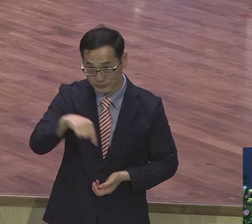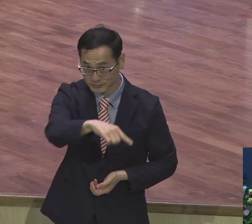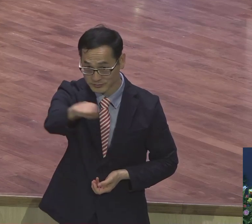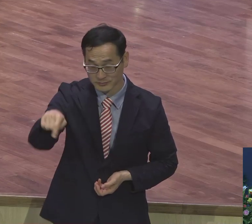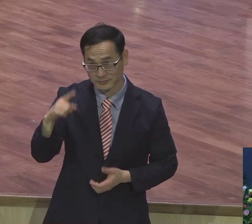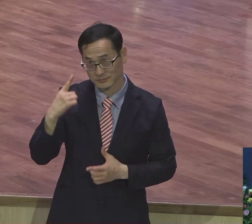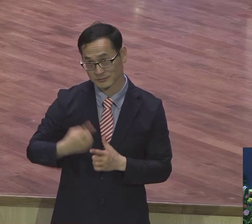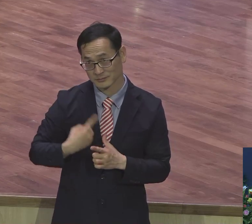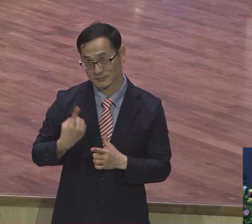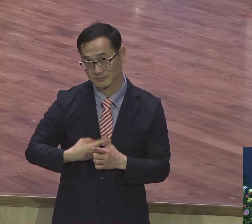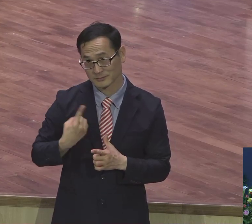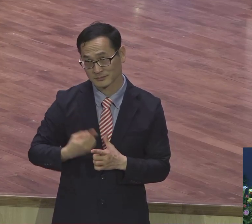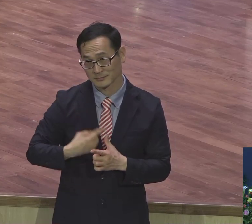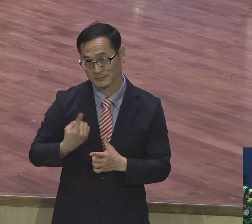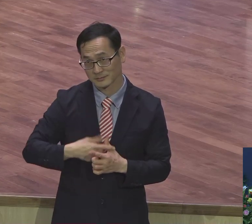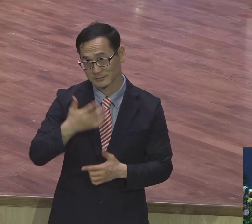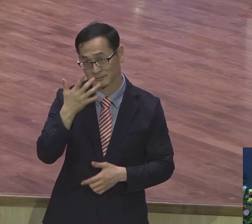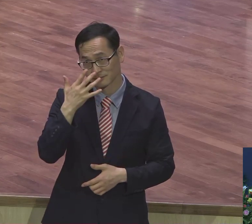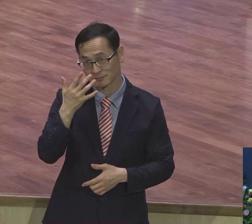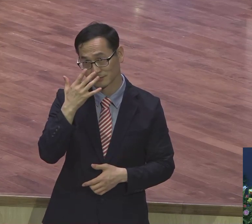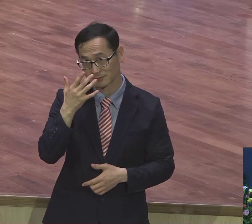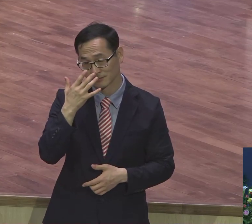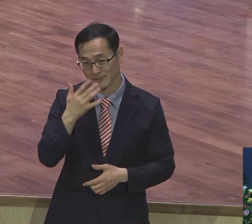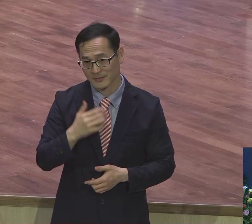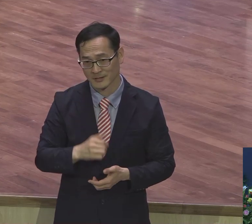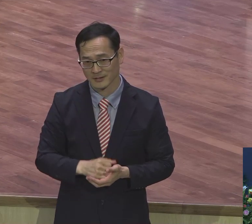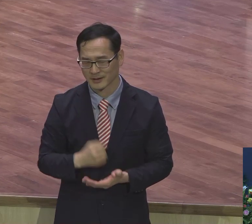이번에 선포된 메시지는 뭐냐.